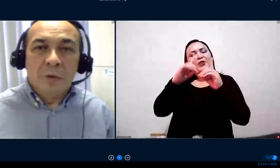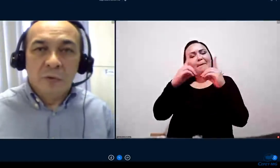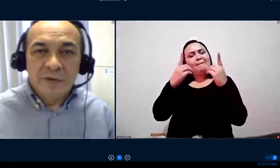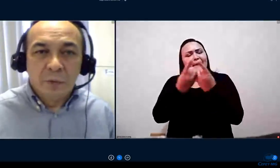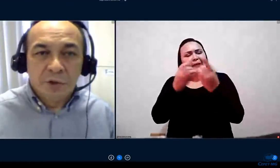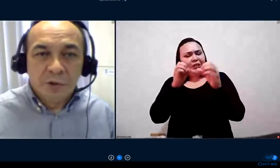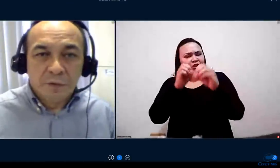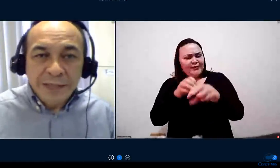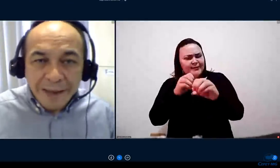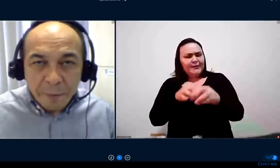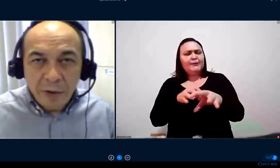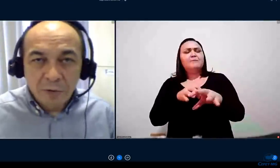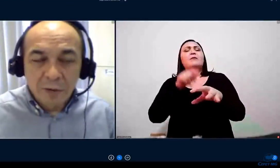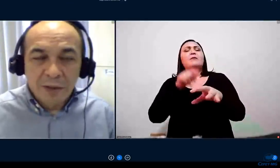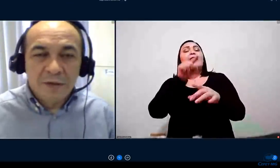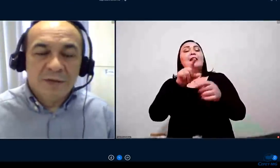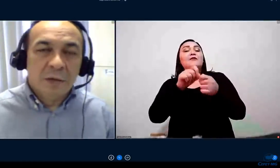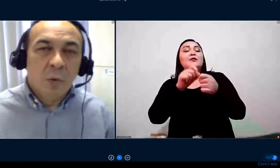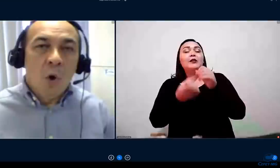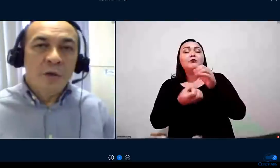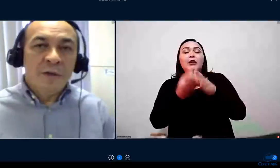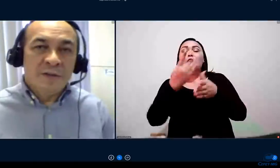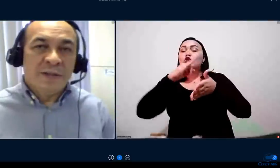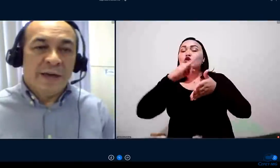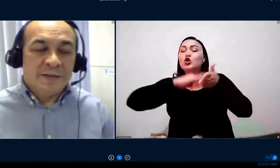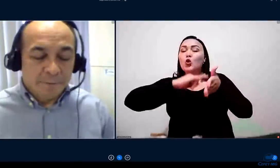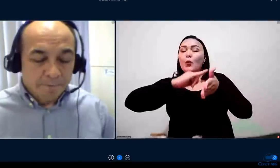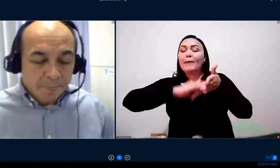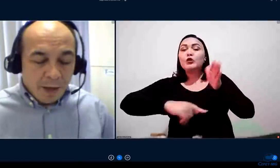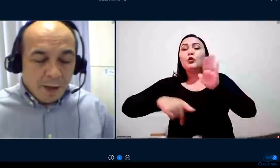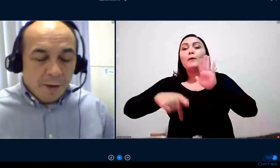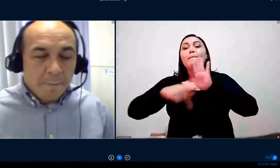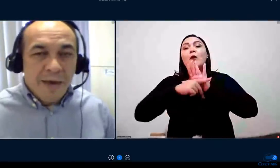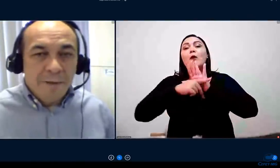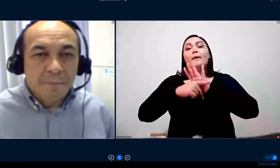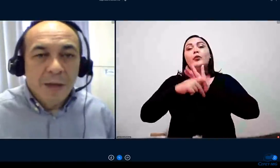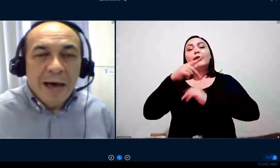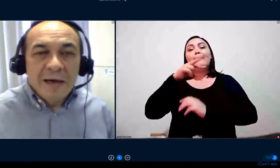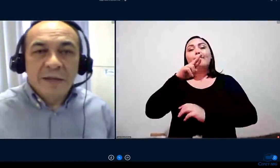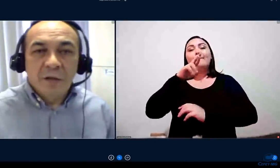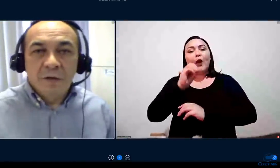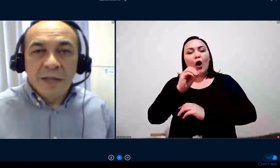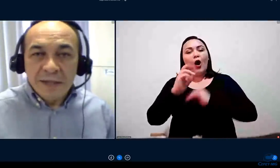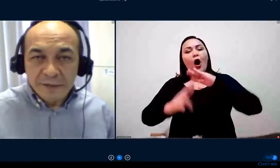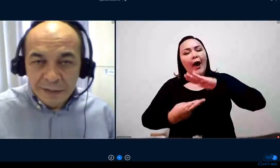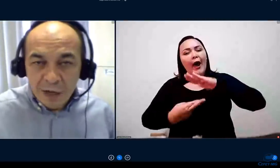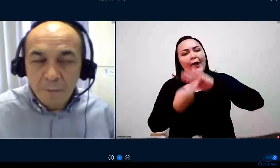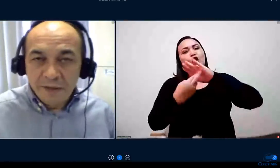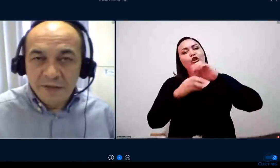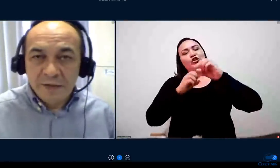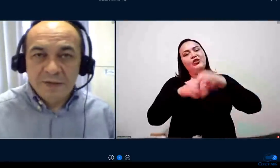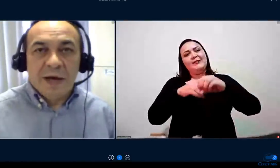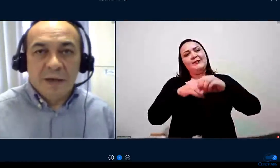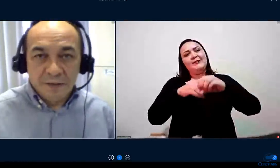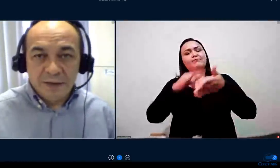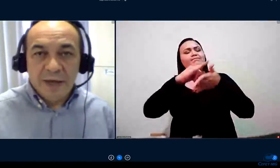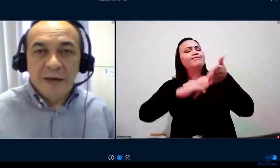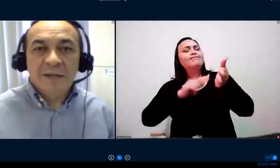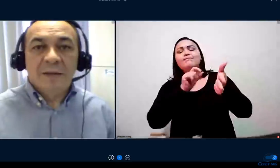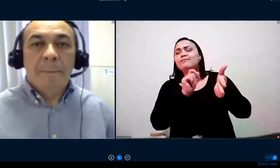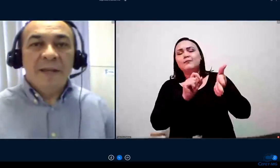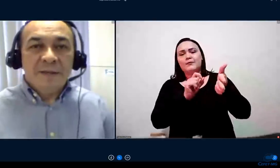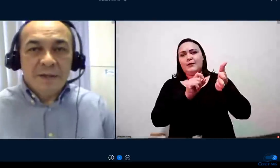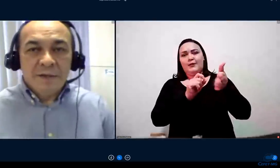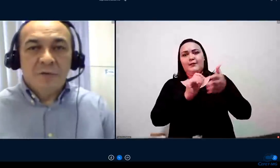documento executivo da Pró-Reitoria de Ensino, onde dissesse, bem, as atividades não presenciais,